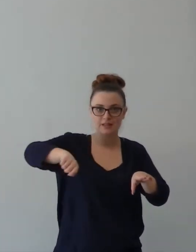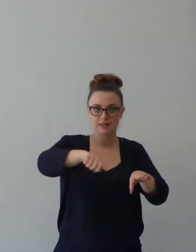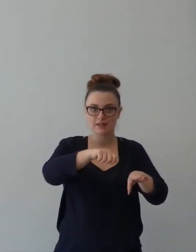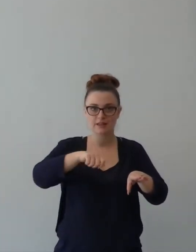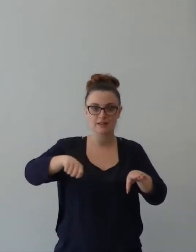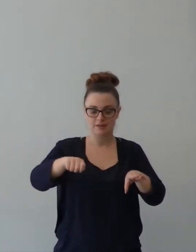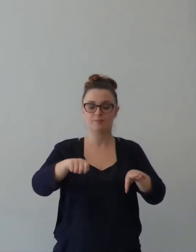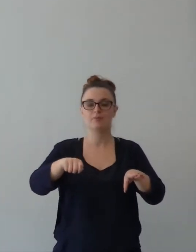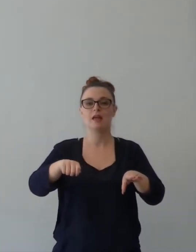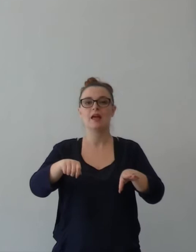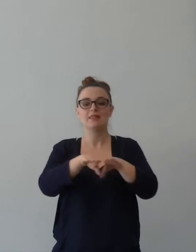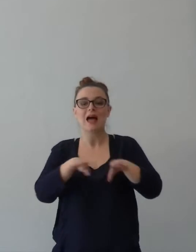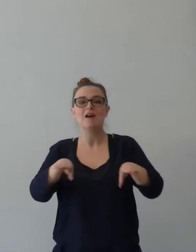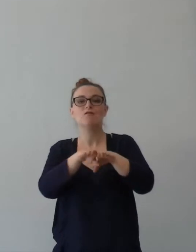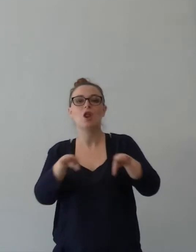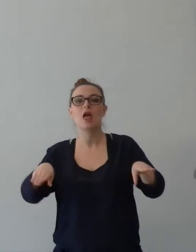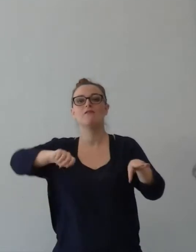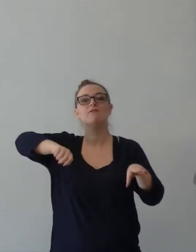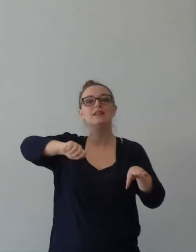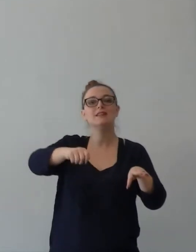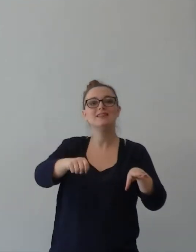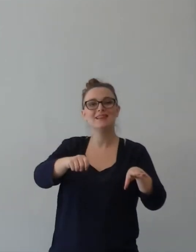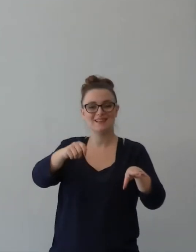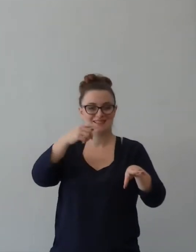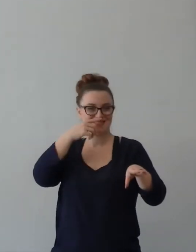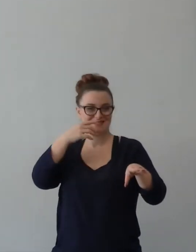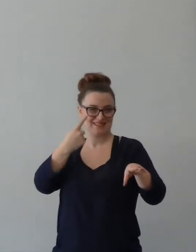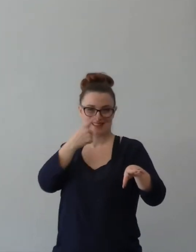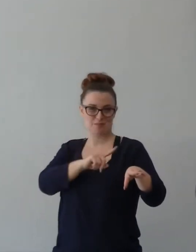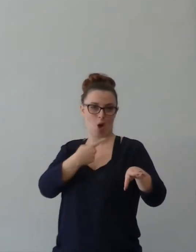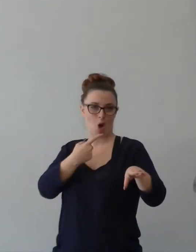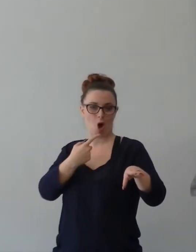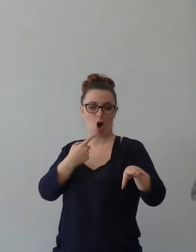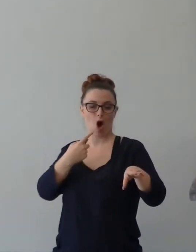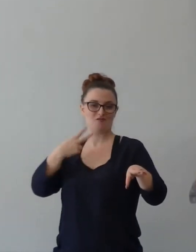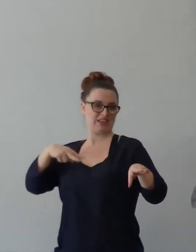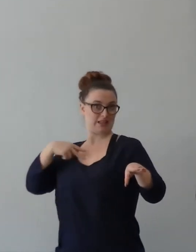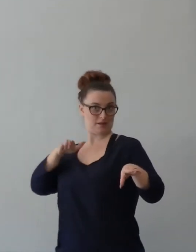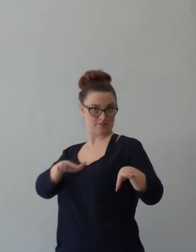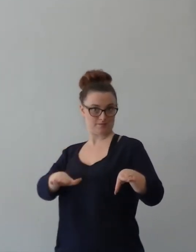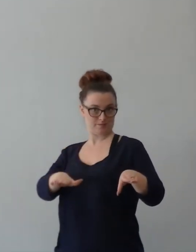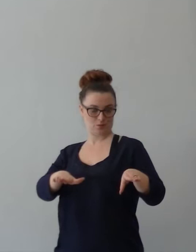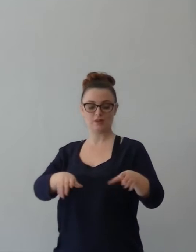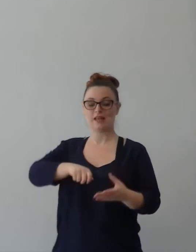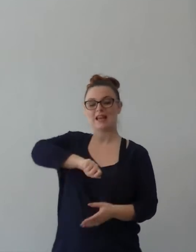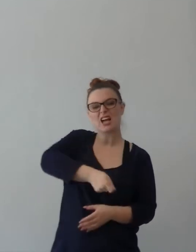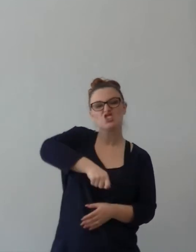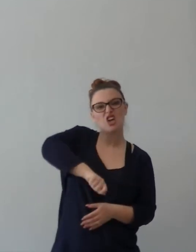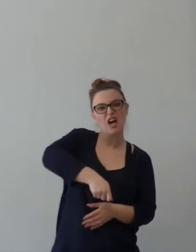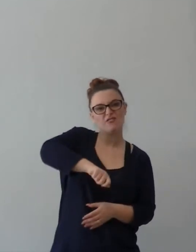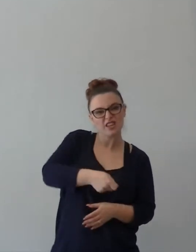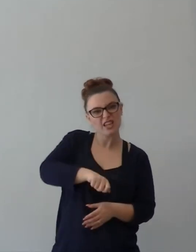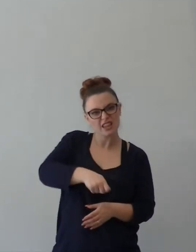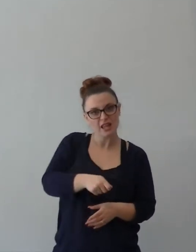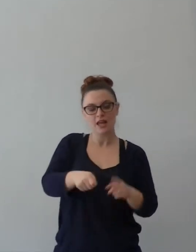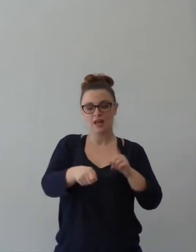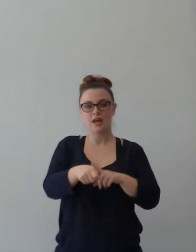la mia nuova vita. Ho la chiave e il cacciavite, che sono i miei strumenti, per cui vedete che abbiamo visto nelle tre volte